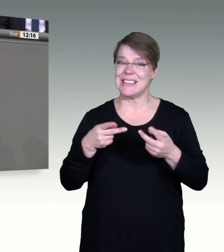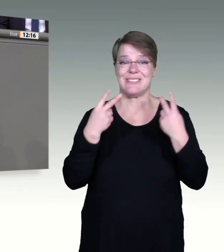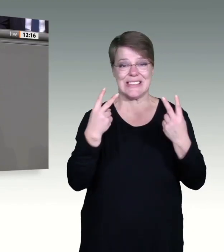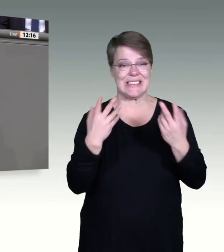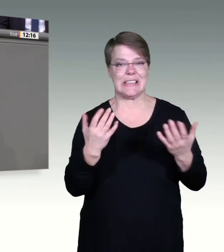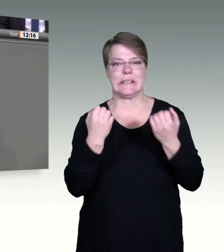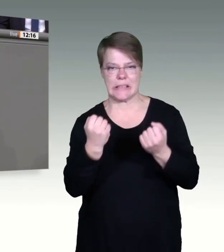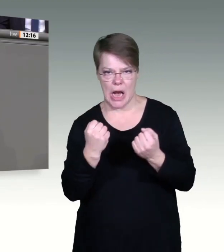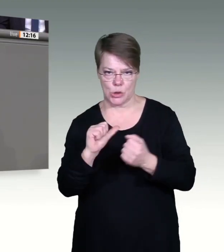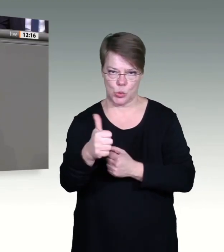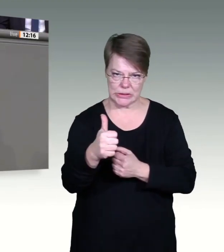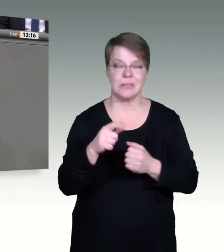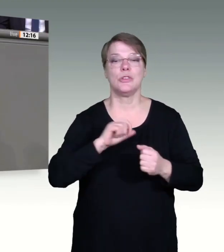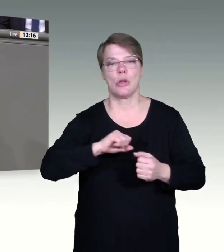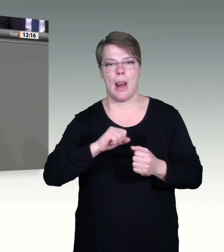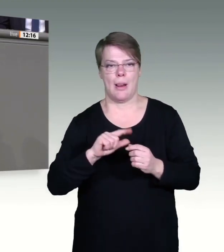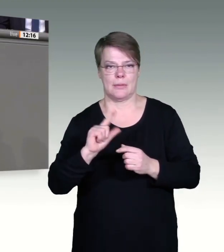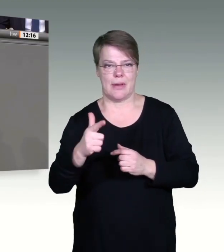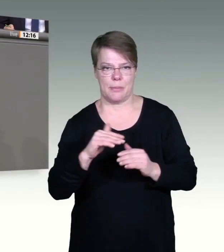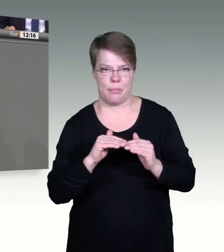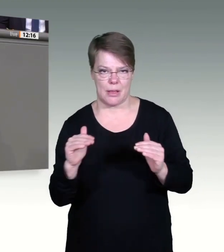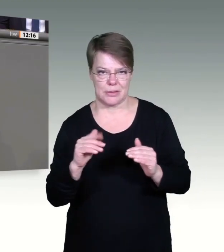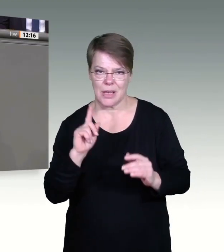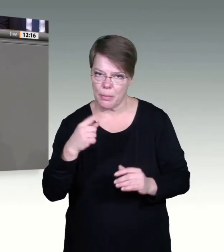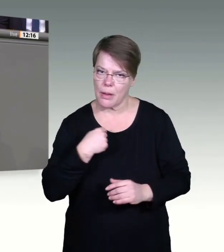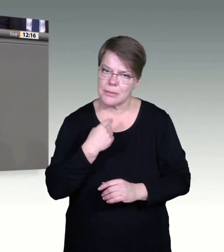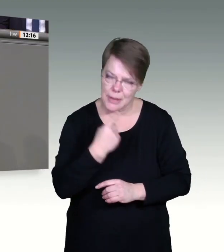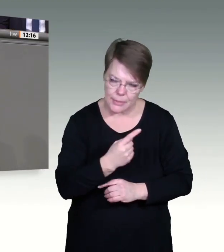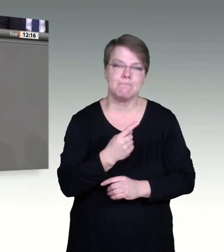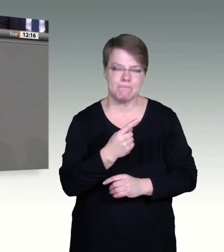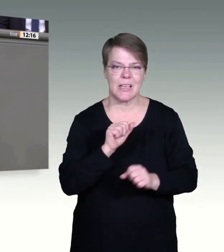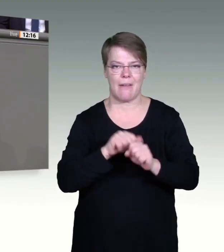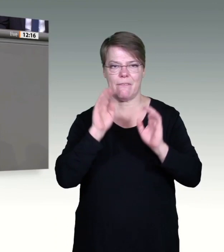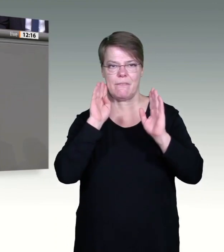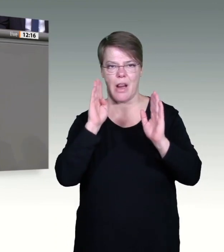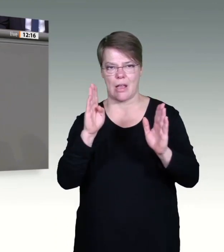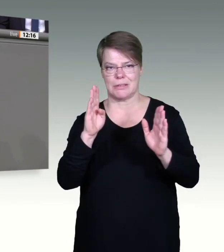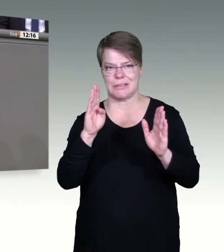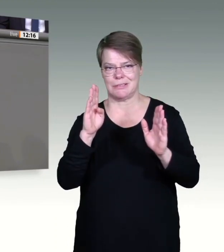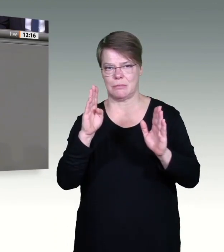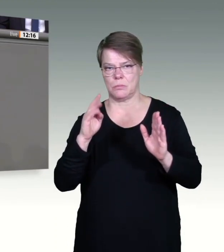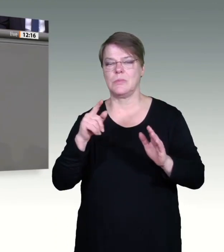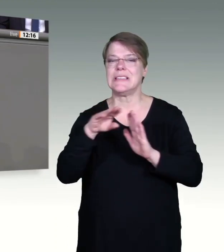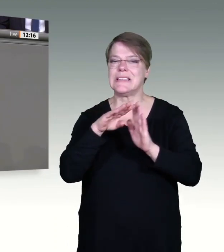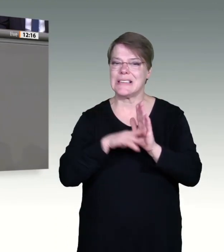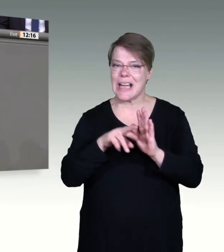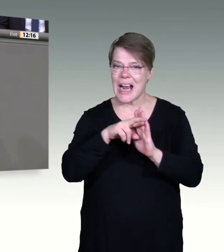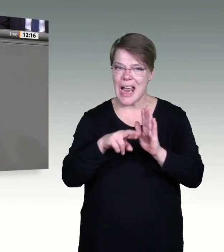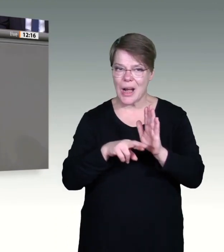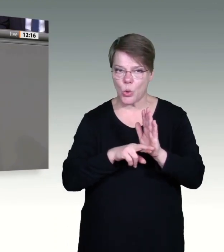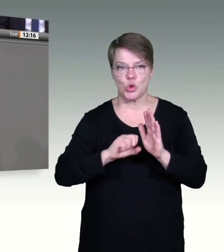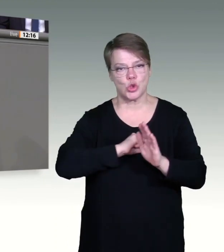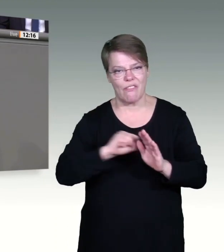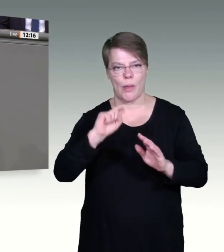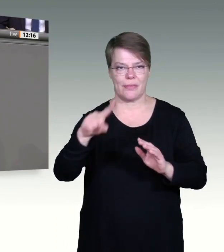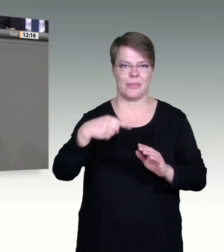Zustimmung Teilen der Opposition noch in dieser Woche zum Abschluss bringen wollen. Lassen Sie uns inhaltlich um die Details ringen, aber